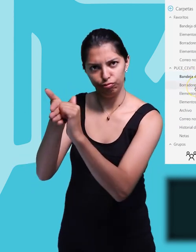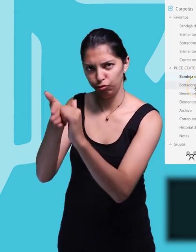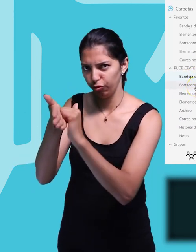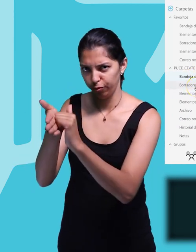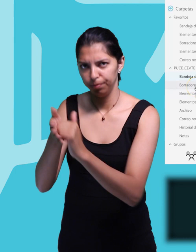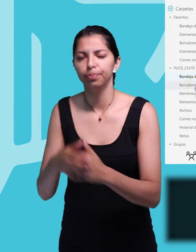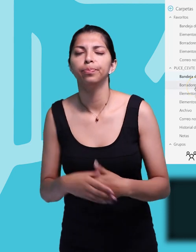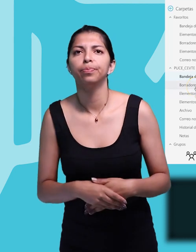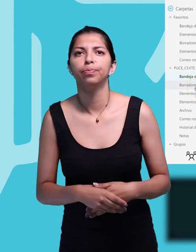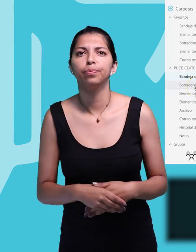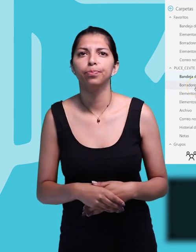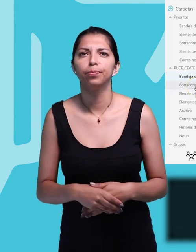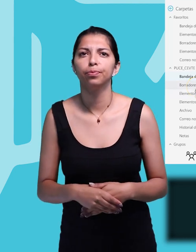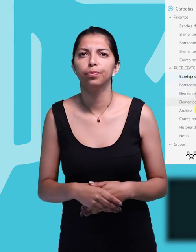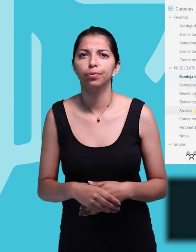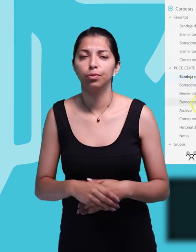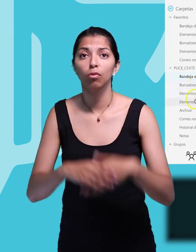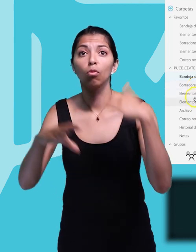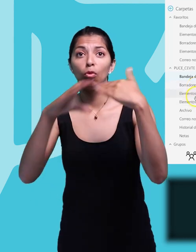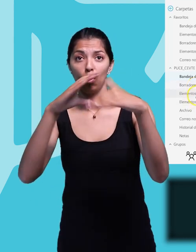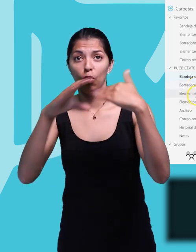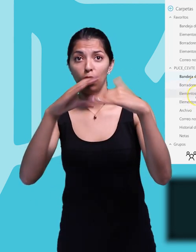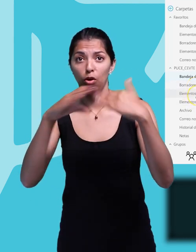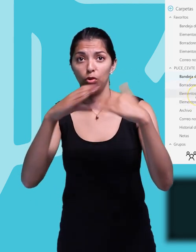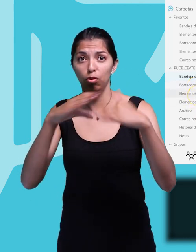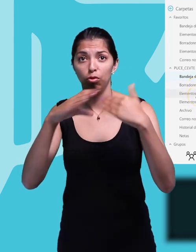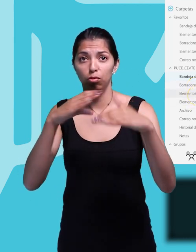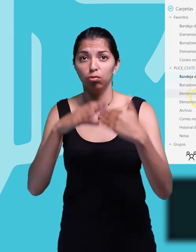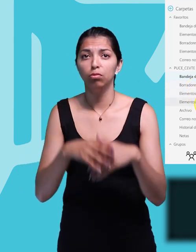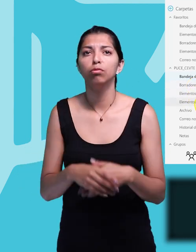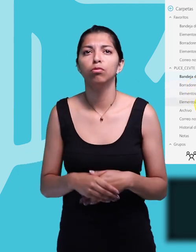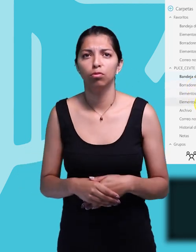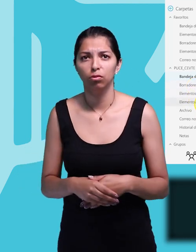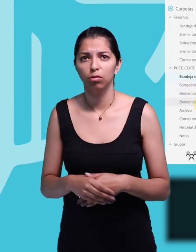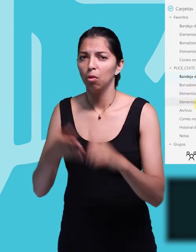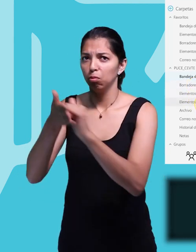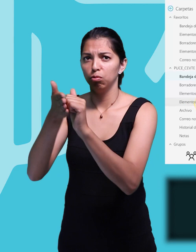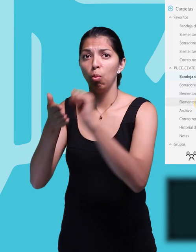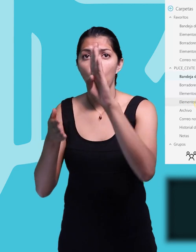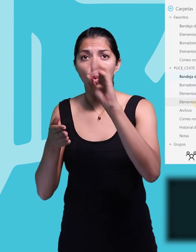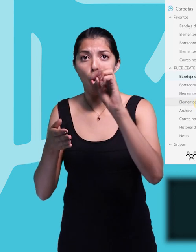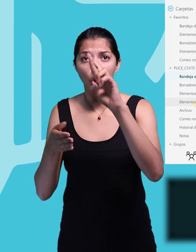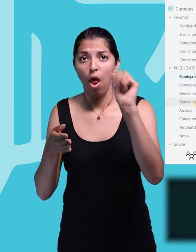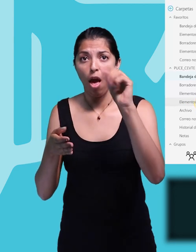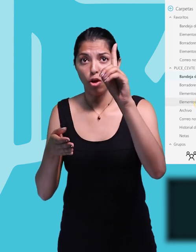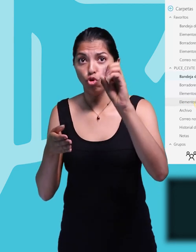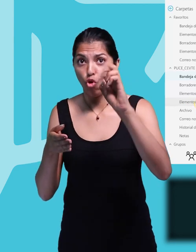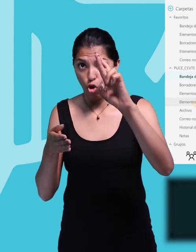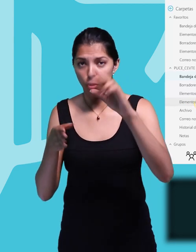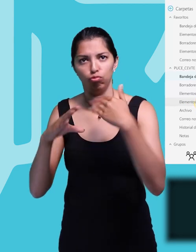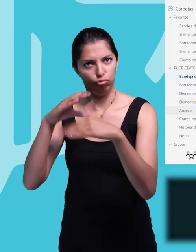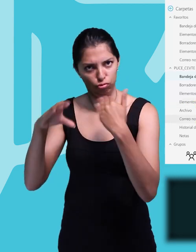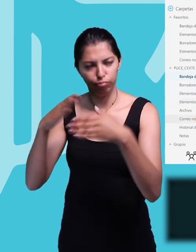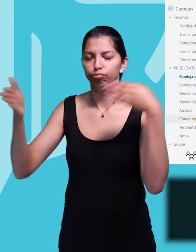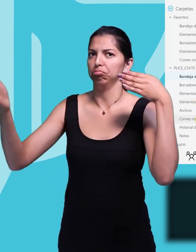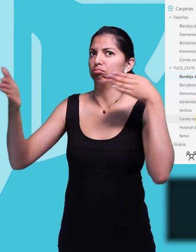mensajes que hemos estructurado pero no se han finalizado, elementos enviados, los mensajes remitidos, elementos eliminados, los mensajes